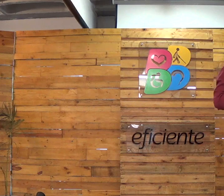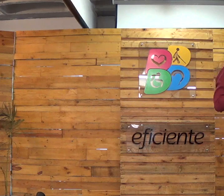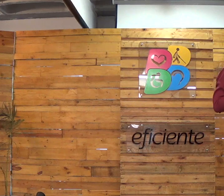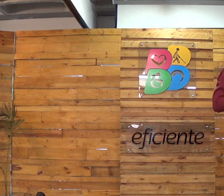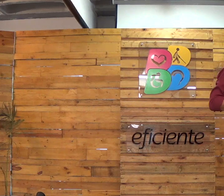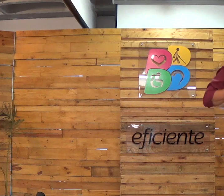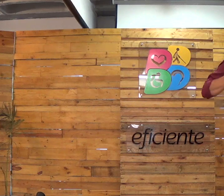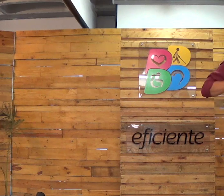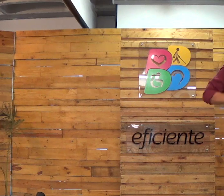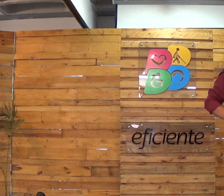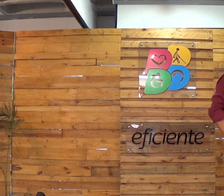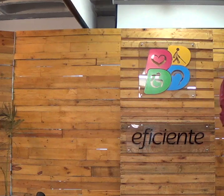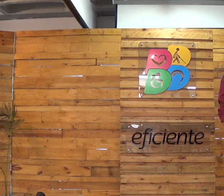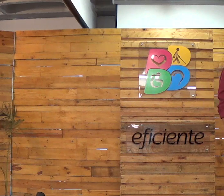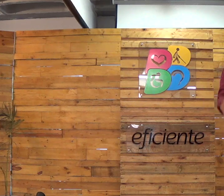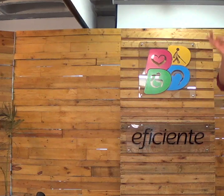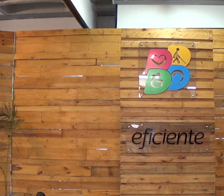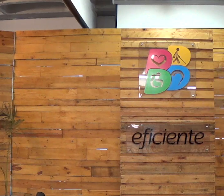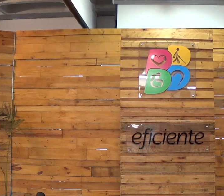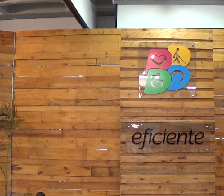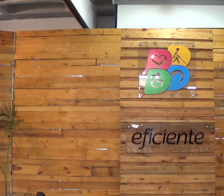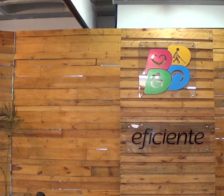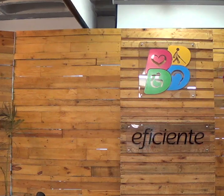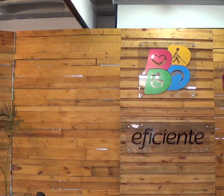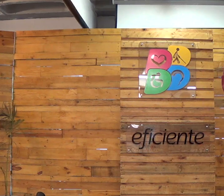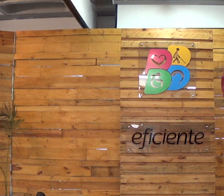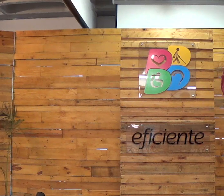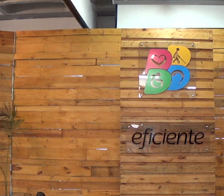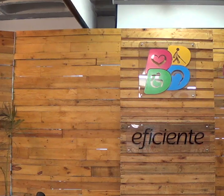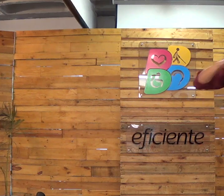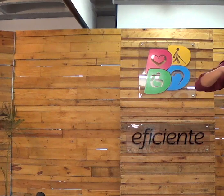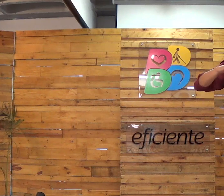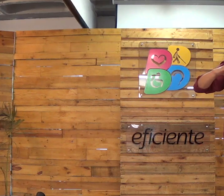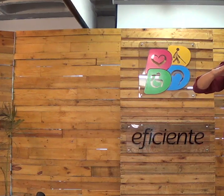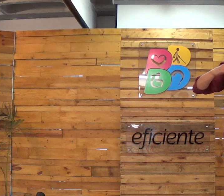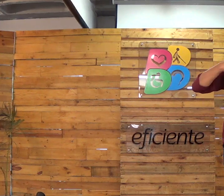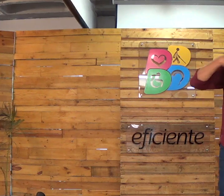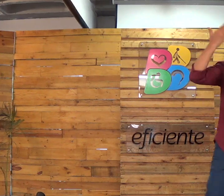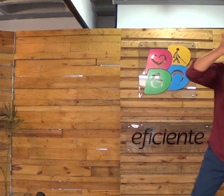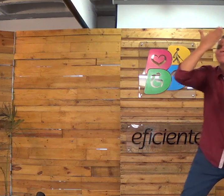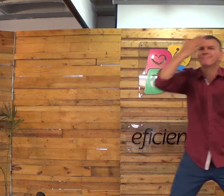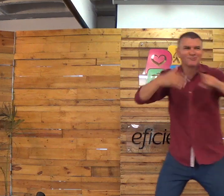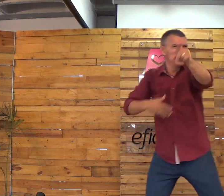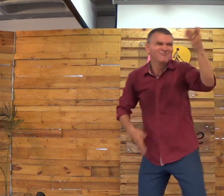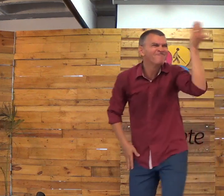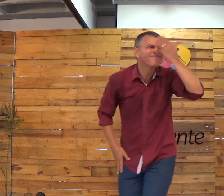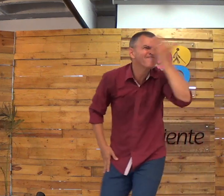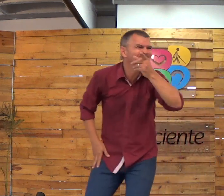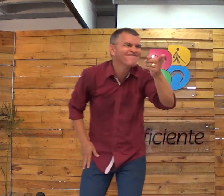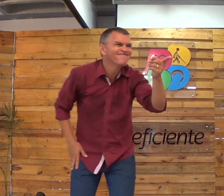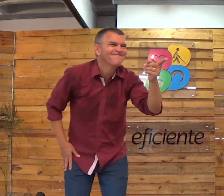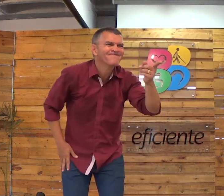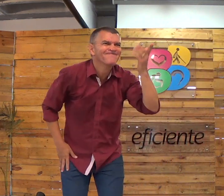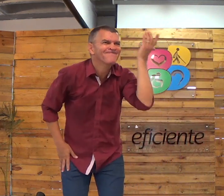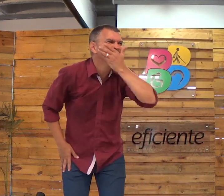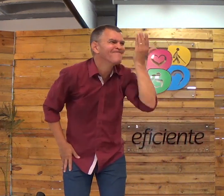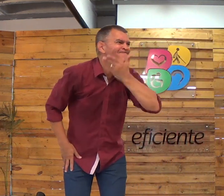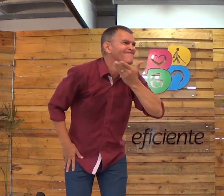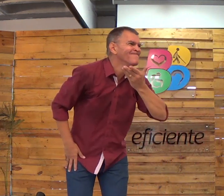revestido. Eu tenho outra roupa, me veste de novo, mas são roupas brancas. Porque você enxerga, né? Você